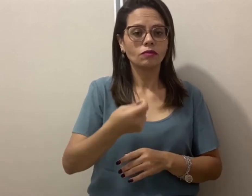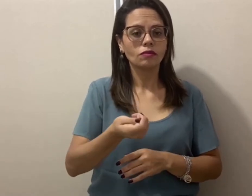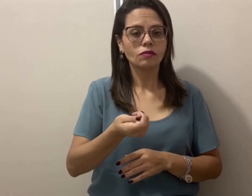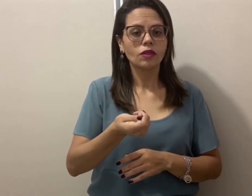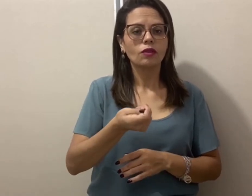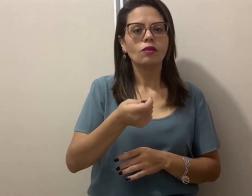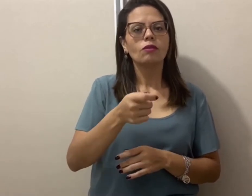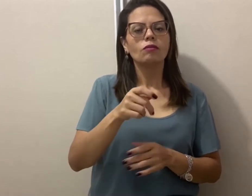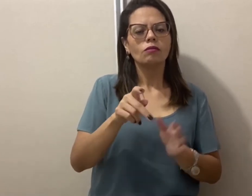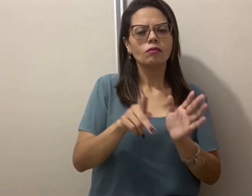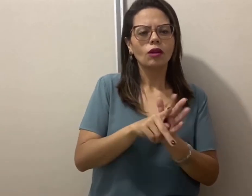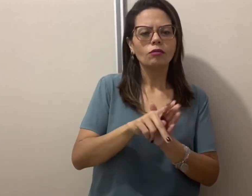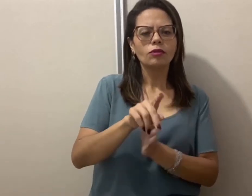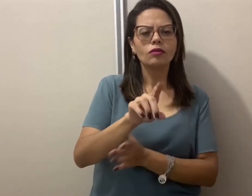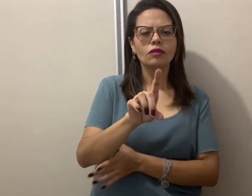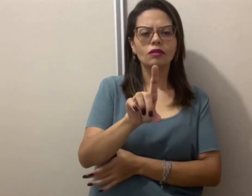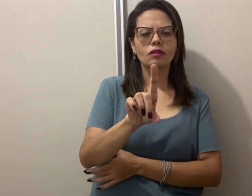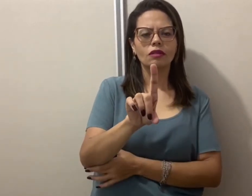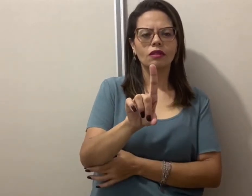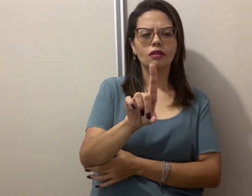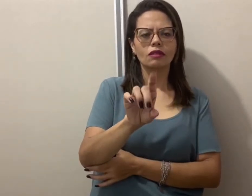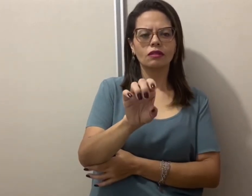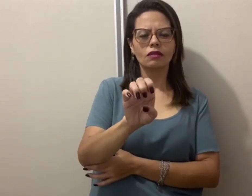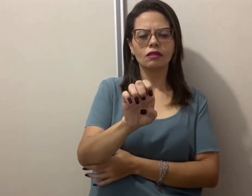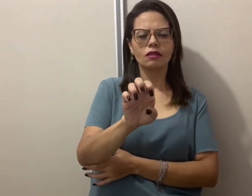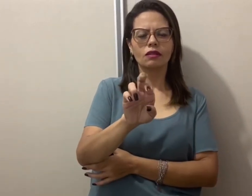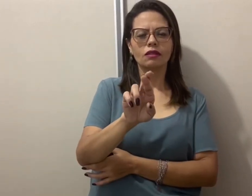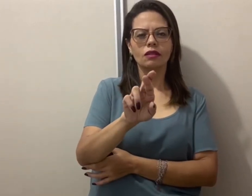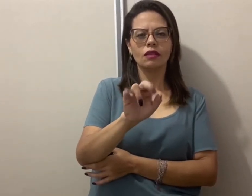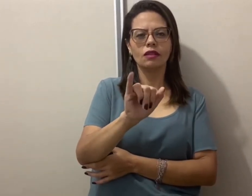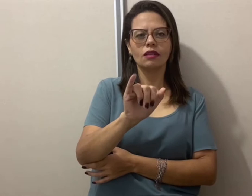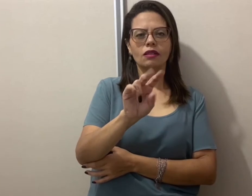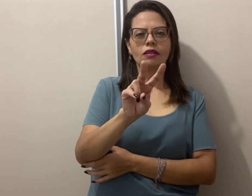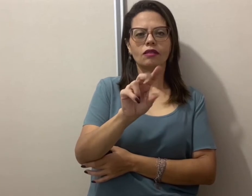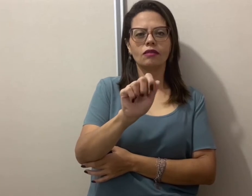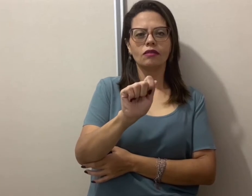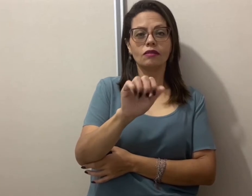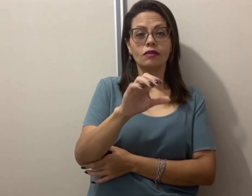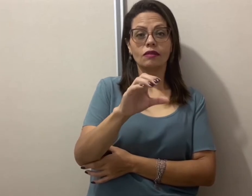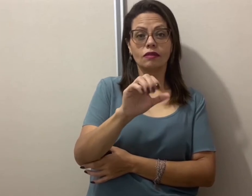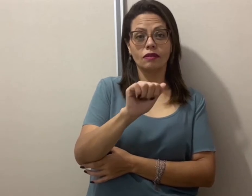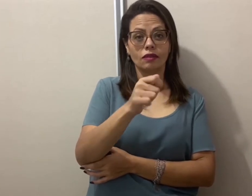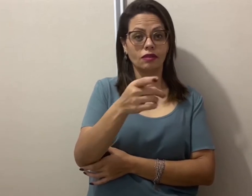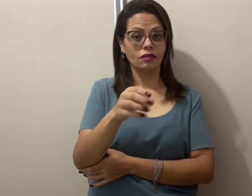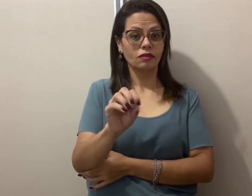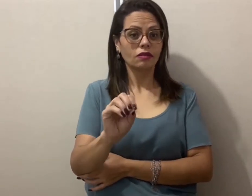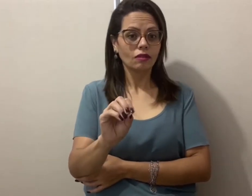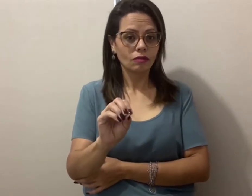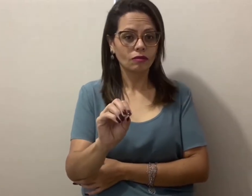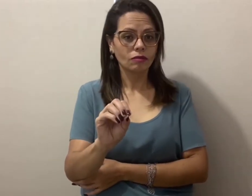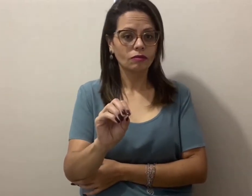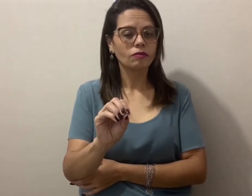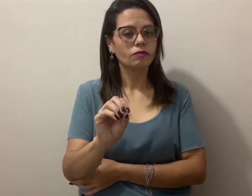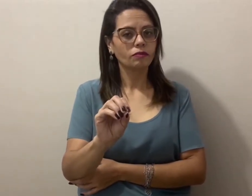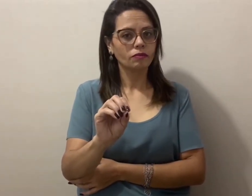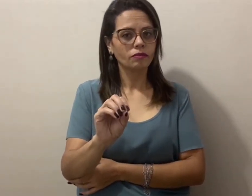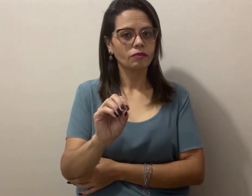organiza a derivação, formação de um sinal a partir da